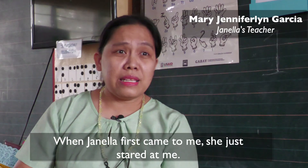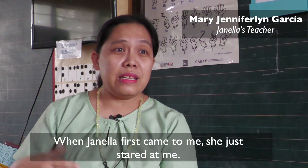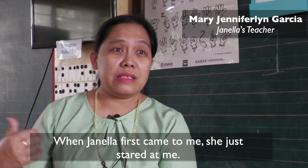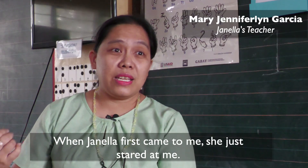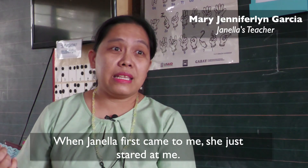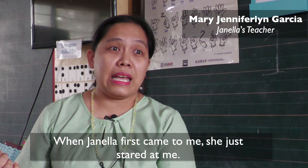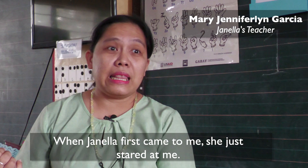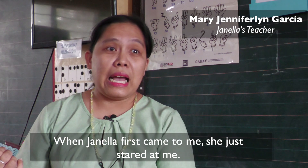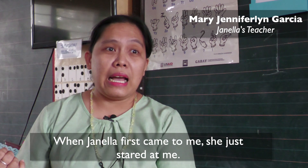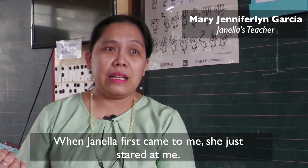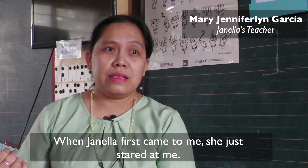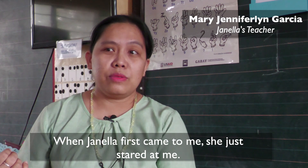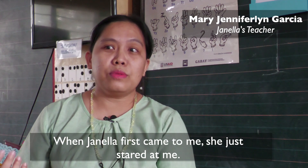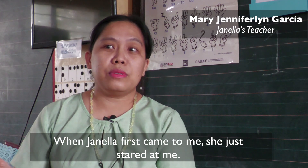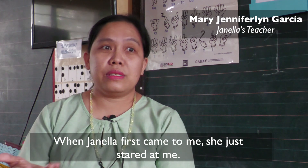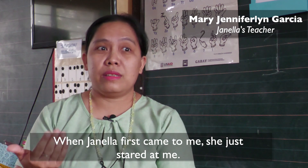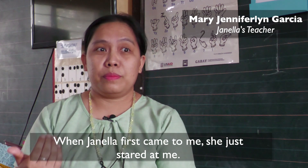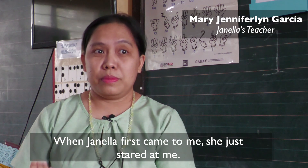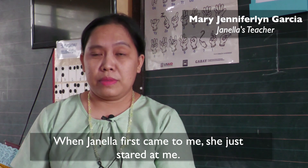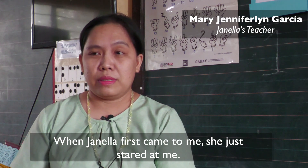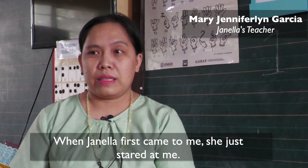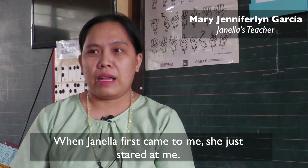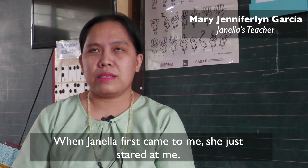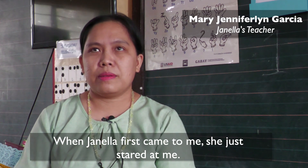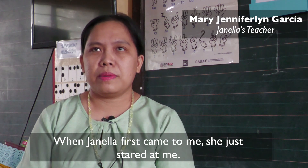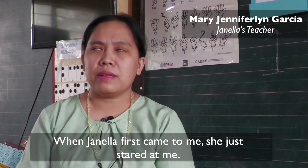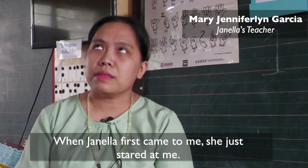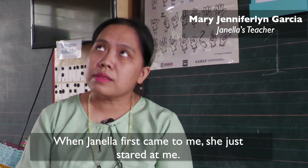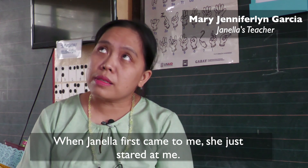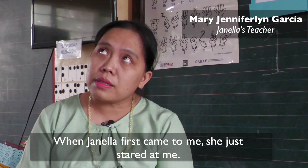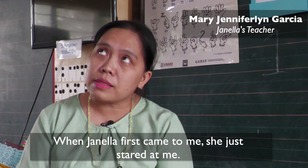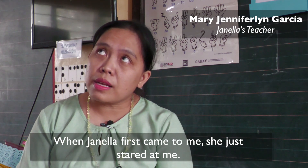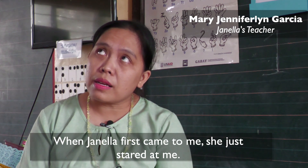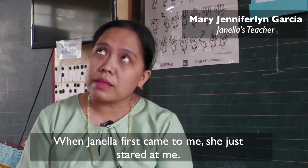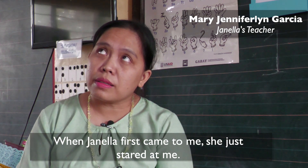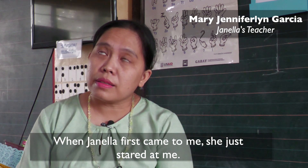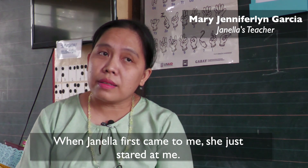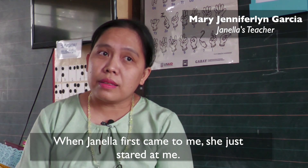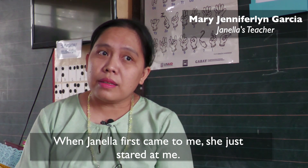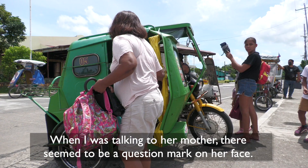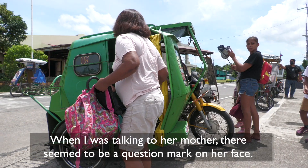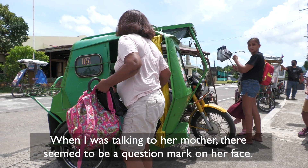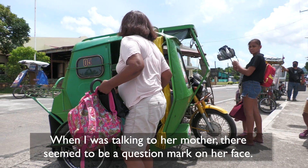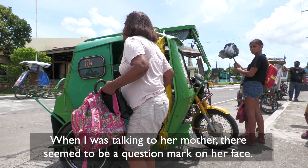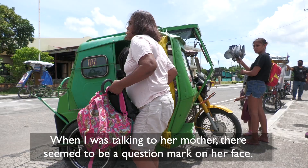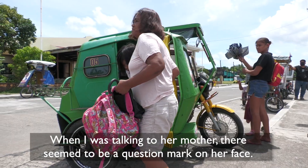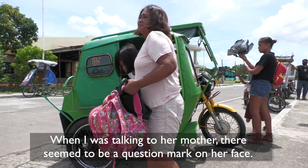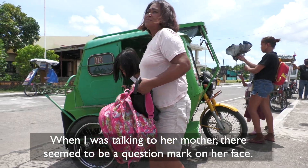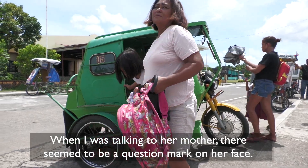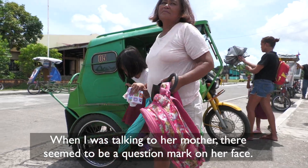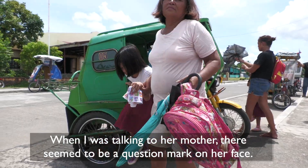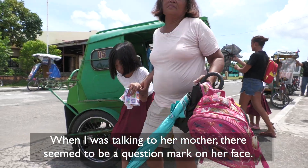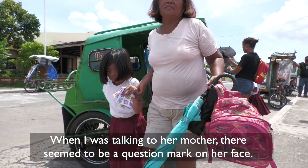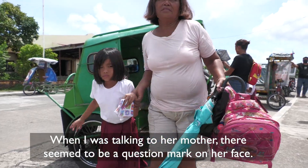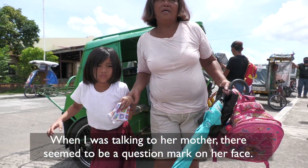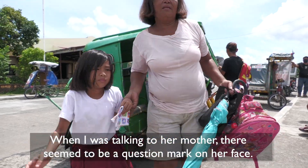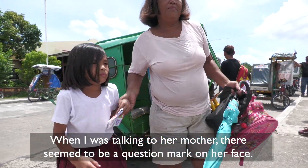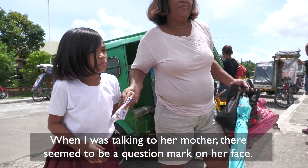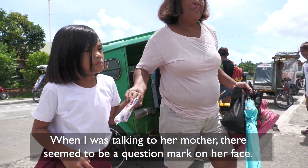Actually, Janela, nung una siyang pumunta, sabi lang ni Janela sa akin, nag-uusap kami ng mother, talagang ang laking